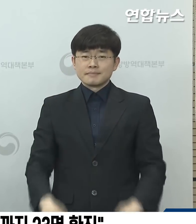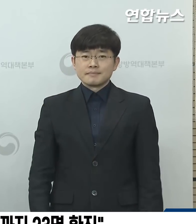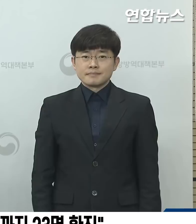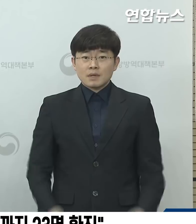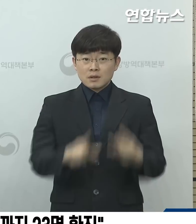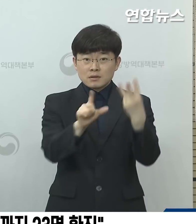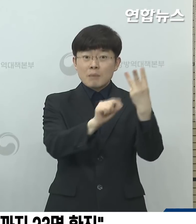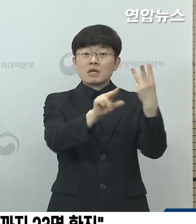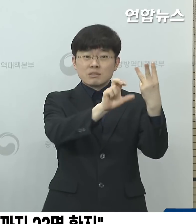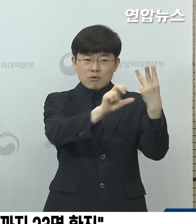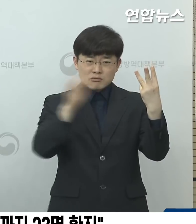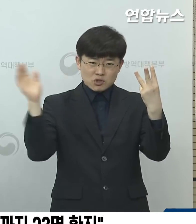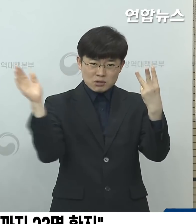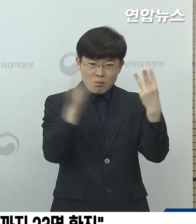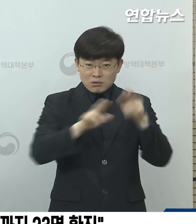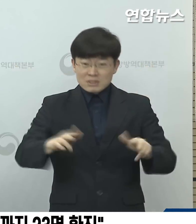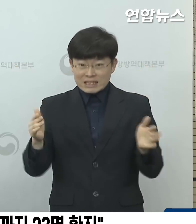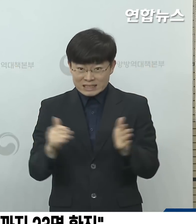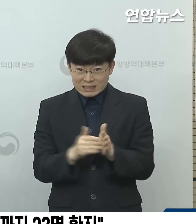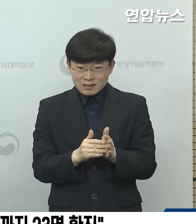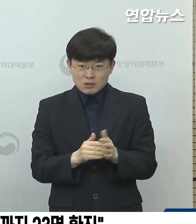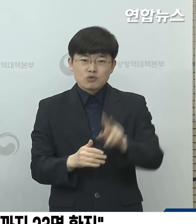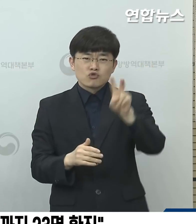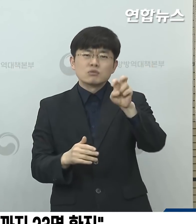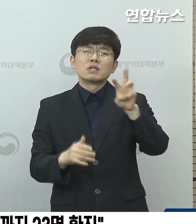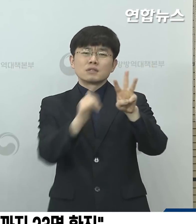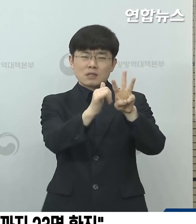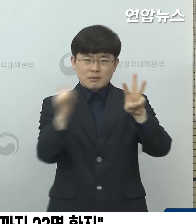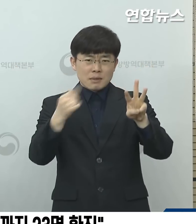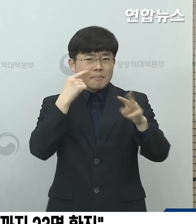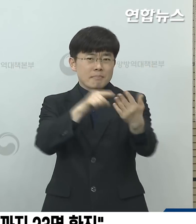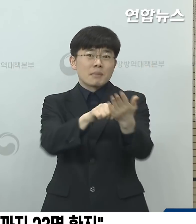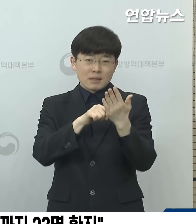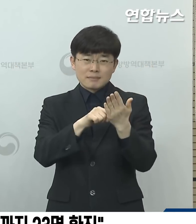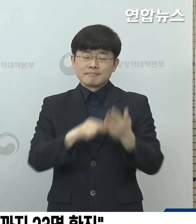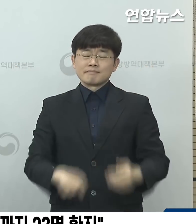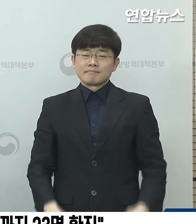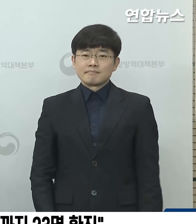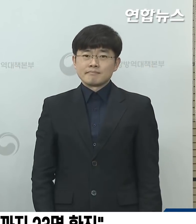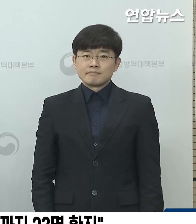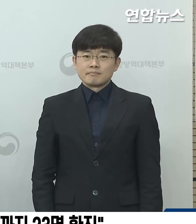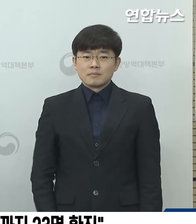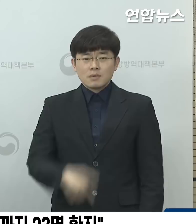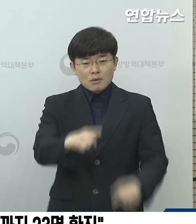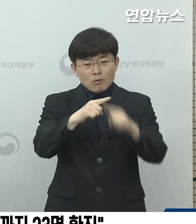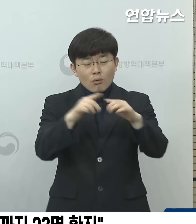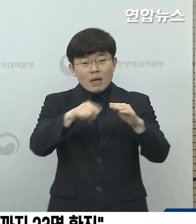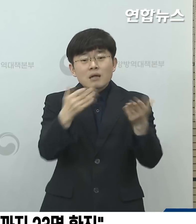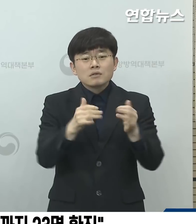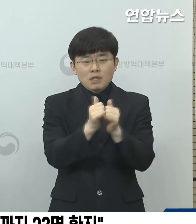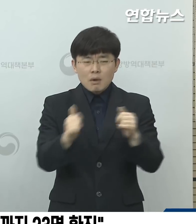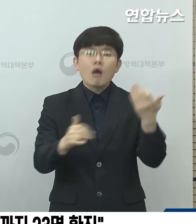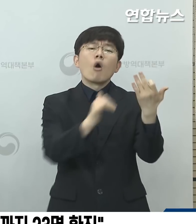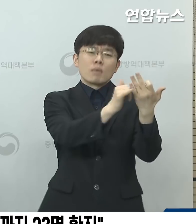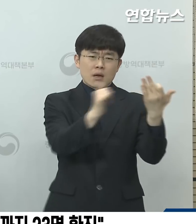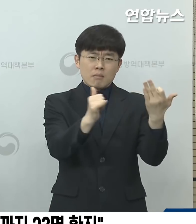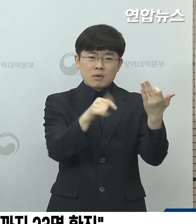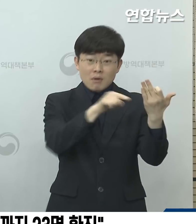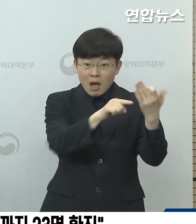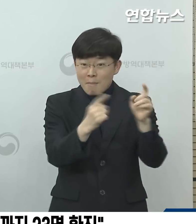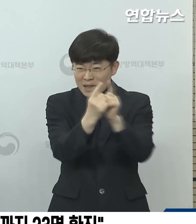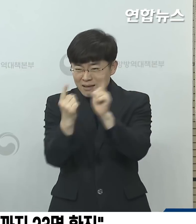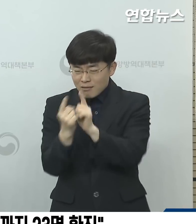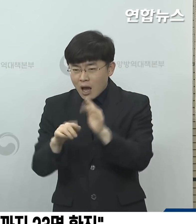3월 25일부터 현재까지 총 23명의 확진자가 확인되었습니다. 교회 관계자가 19명, 가족 등